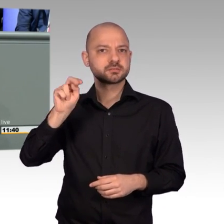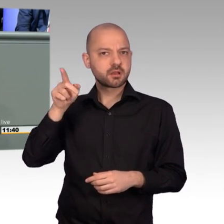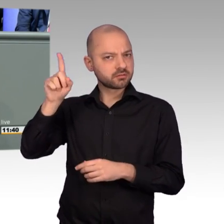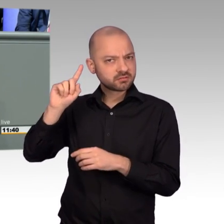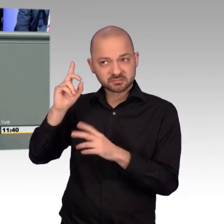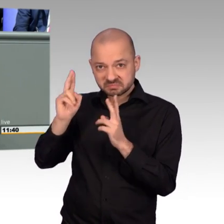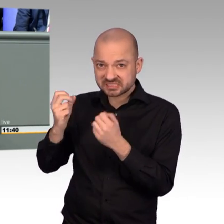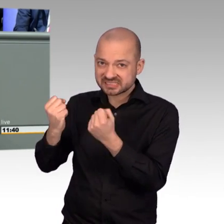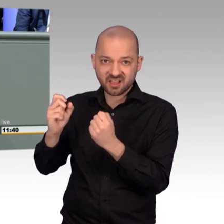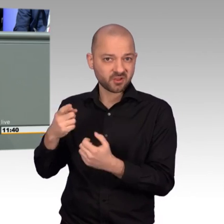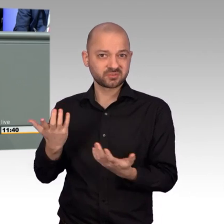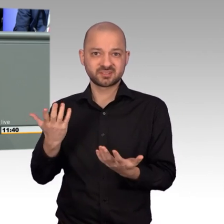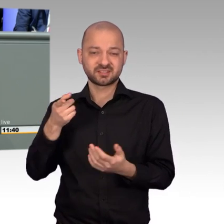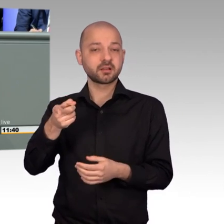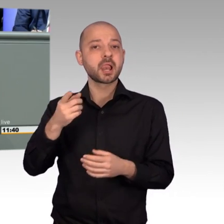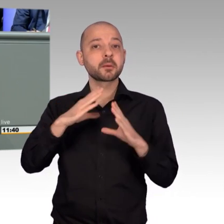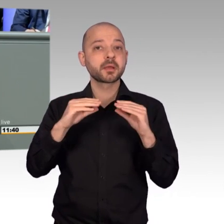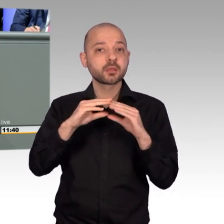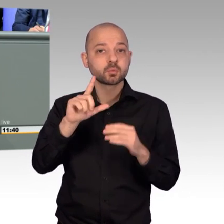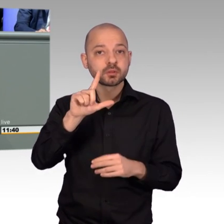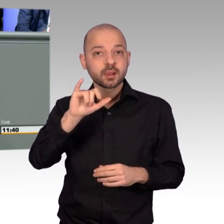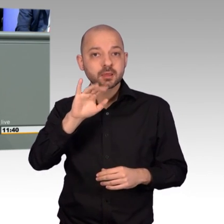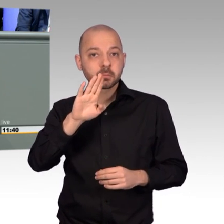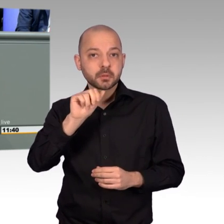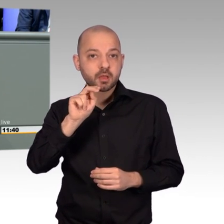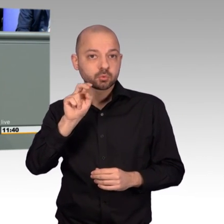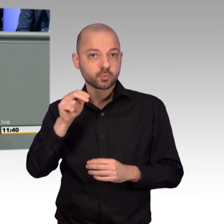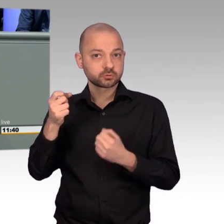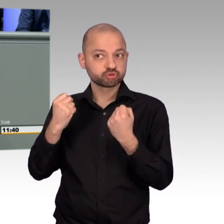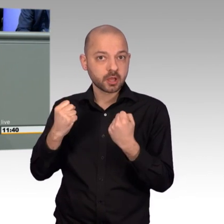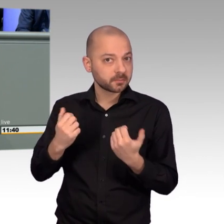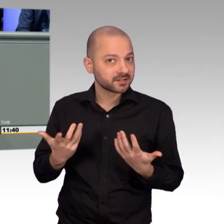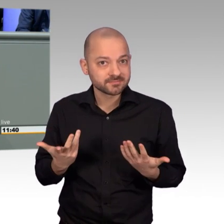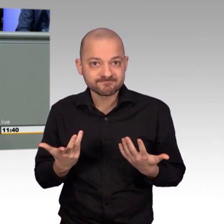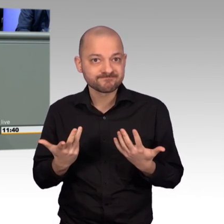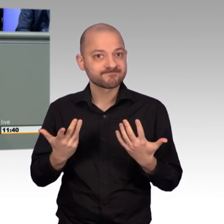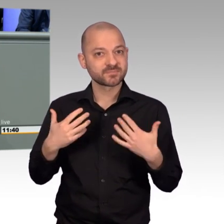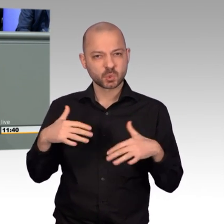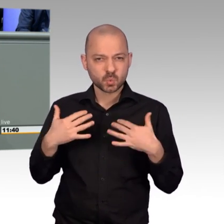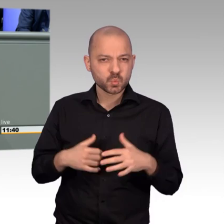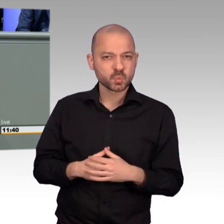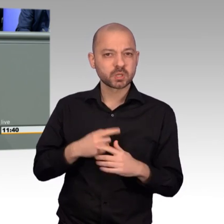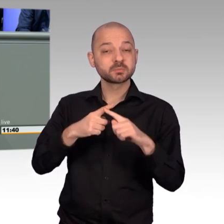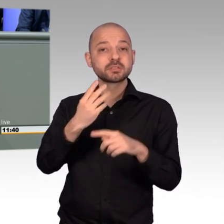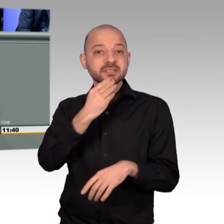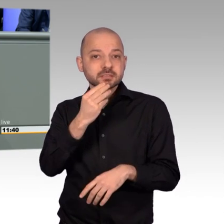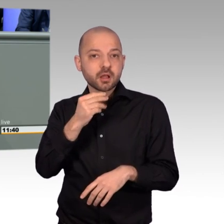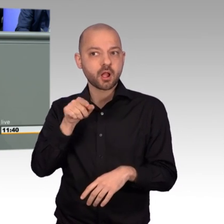sicher. Die Stabilität des Libanons bröckelt. Der Konflikt zwischen Israelis und Palästinensern ist nach wie vor